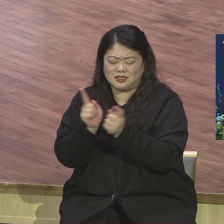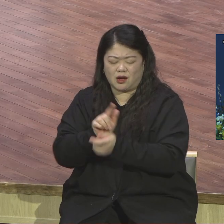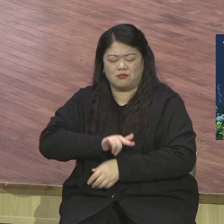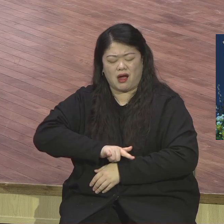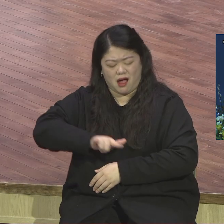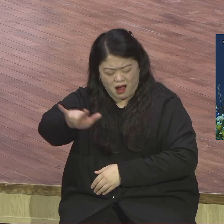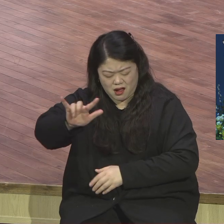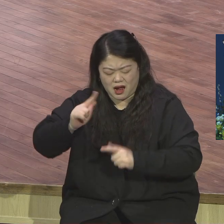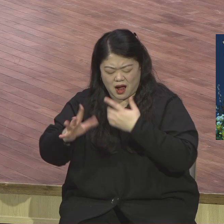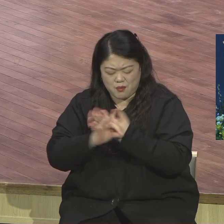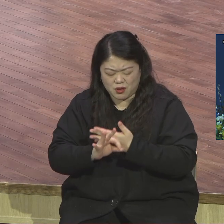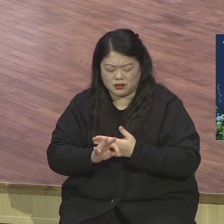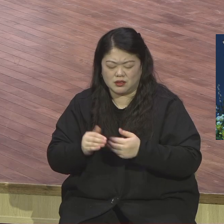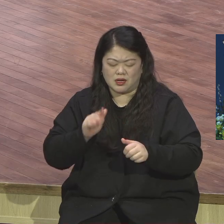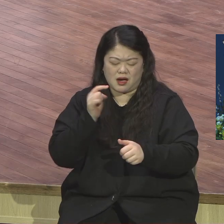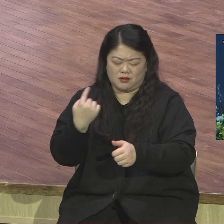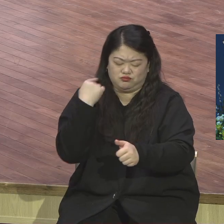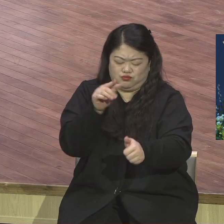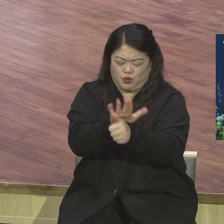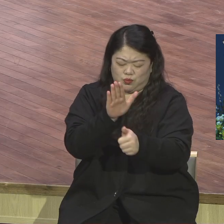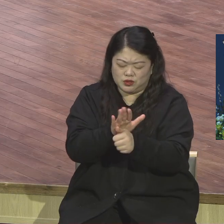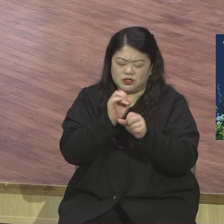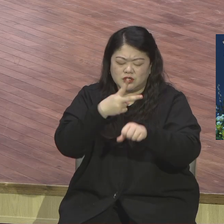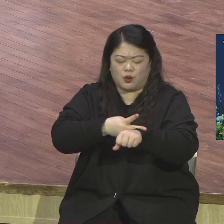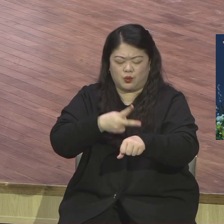조합사사 예수께서는 받들어 기도합니다